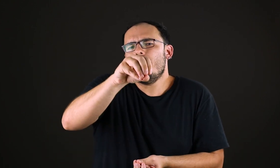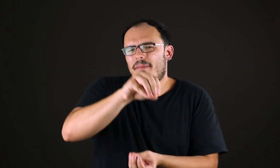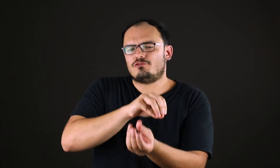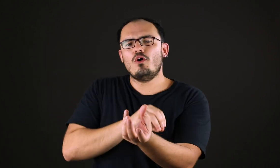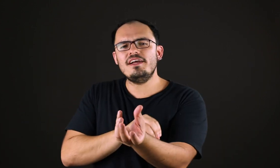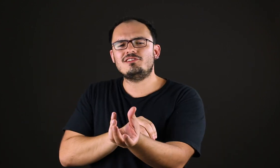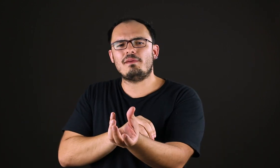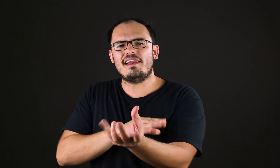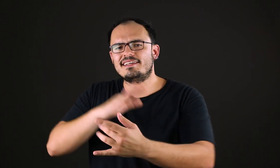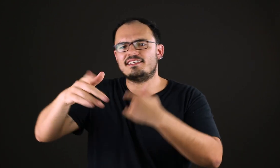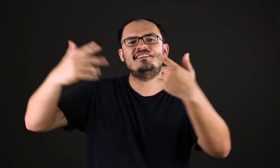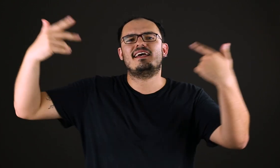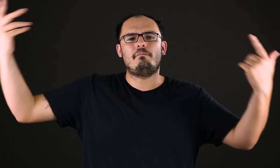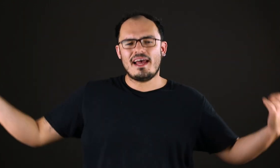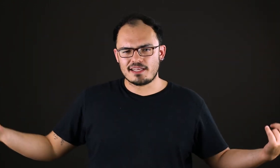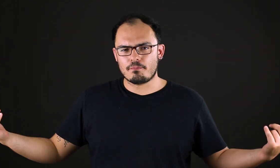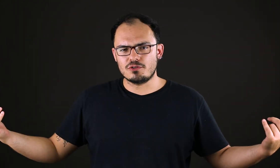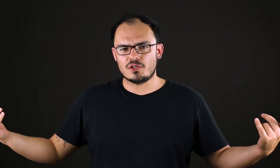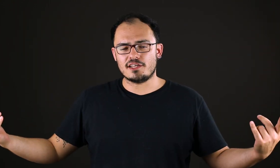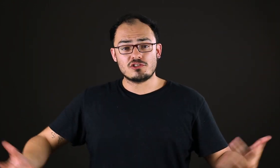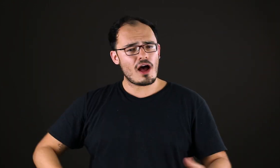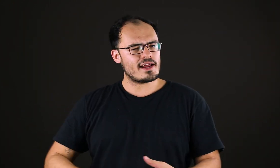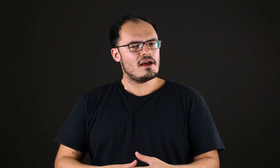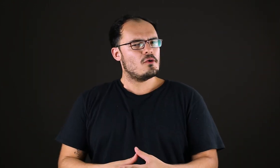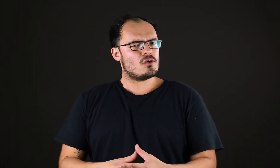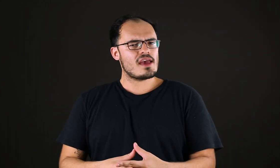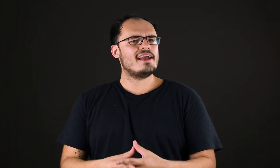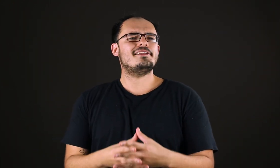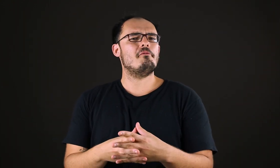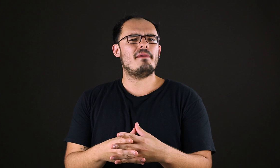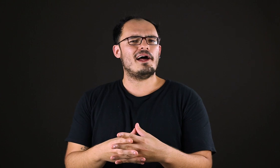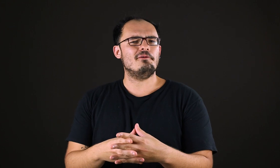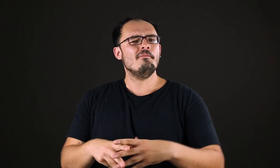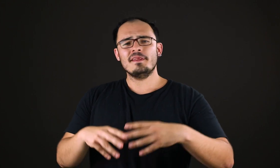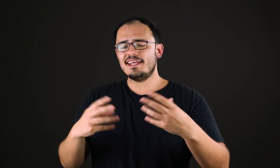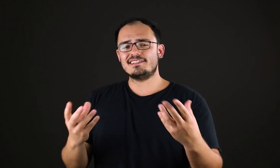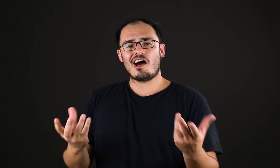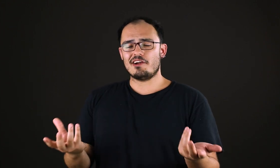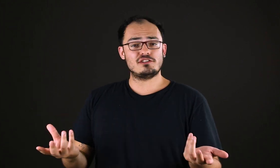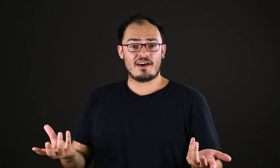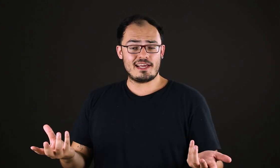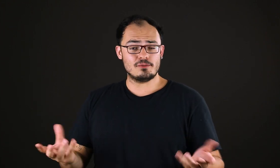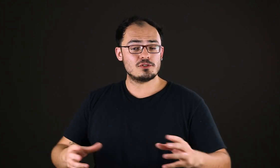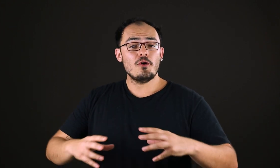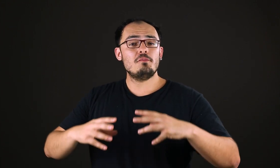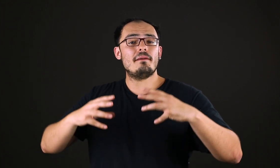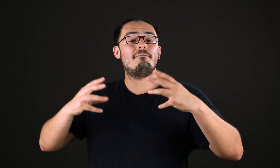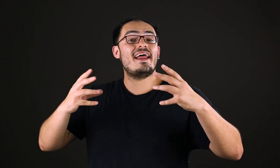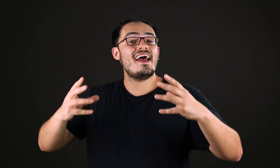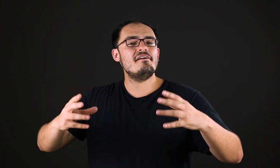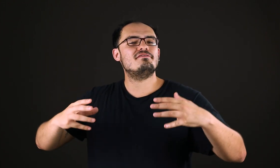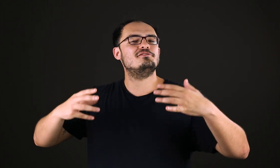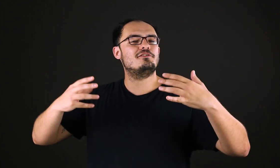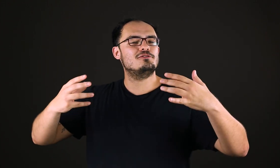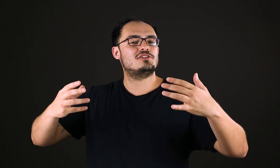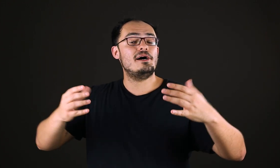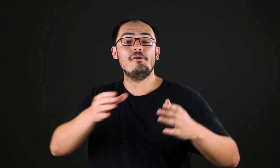padrões de beleza que se repetem por toda a história? O que é, então, um belo? Nesta aula, nós faremos uma breve introdução